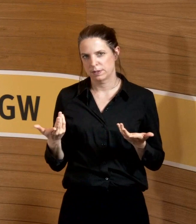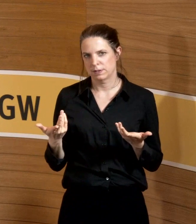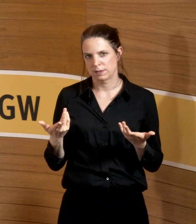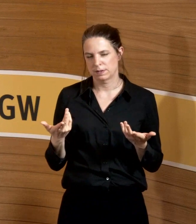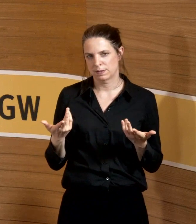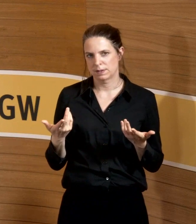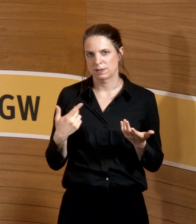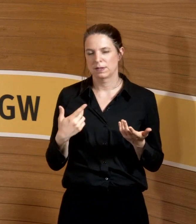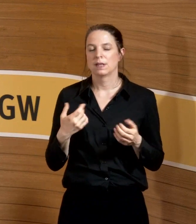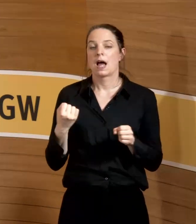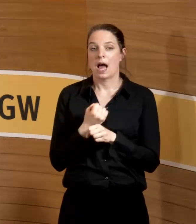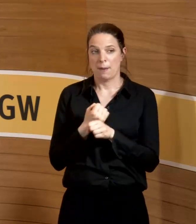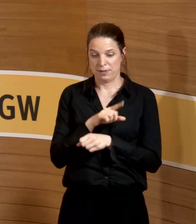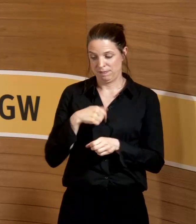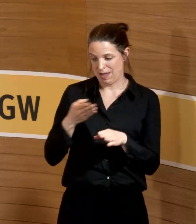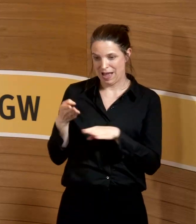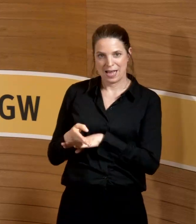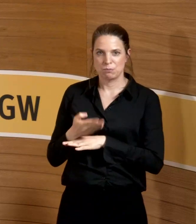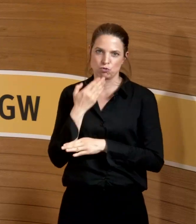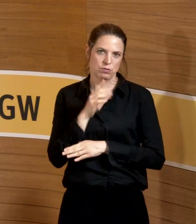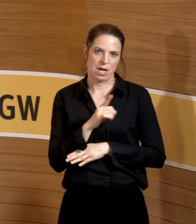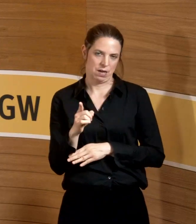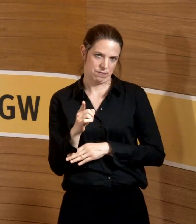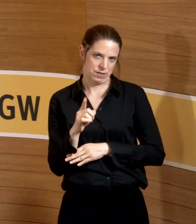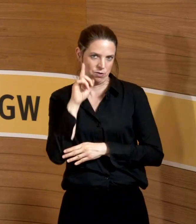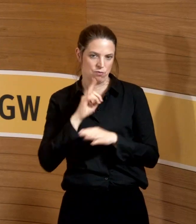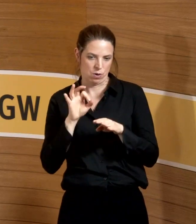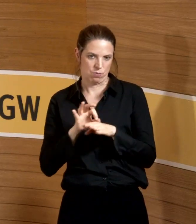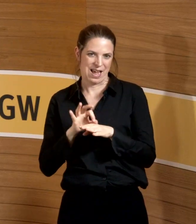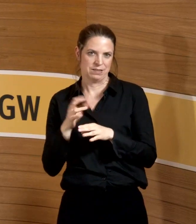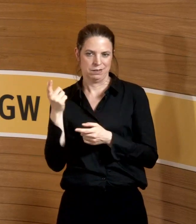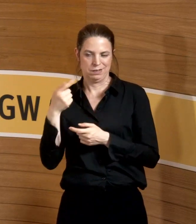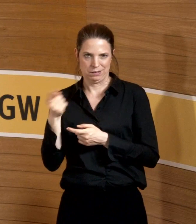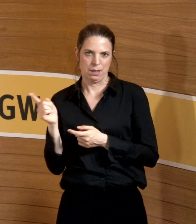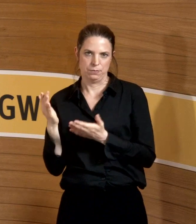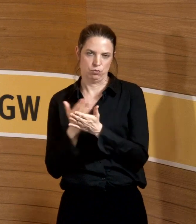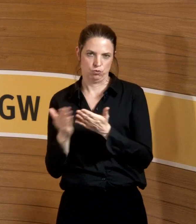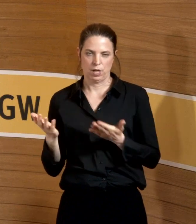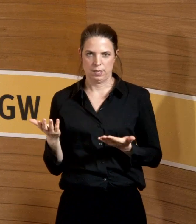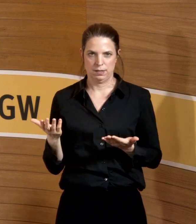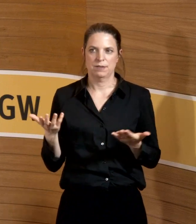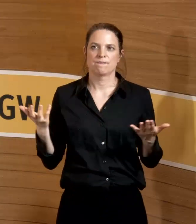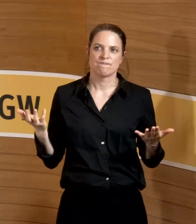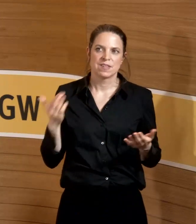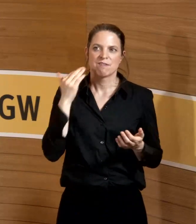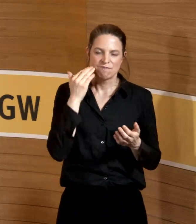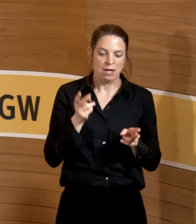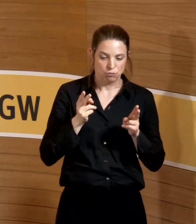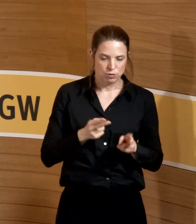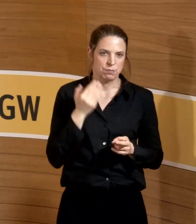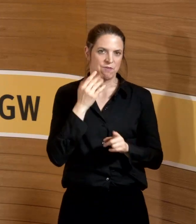Arbeit, darf man sich auch nicht einmischen. Das machen sozusagen die Gynäkologen. Das Problem ist, wann trifft es zu?